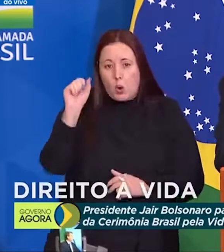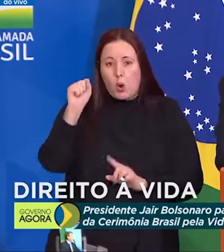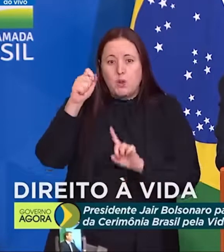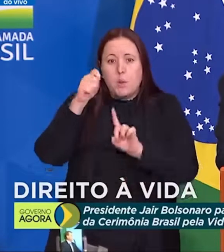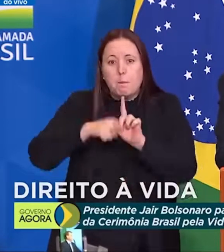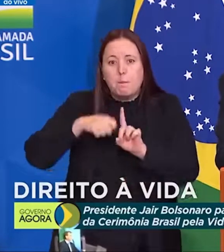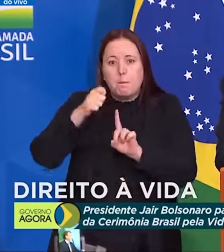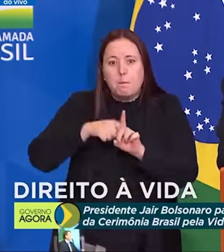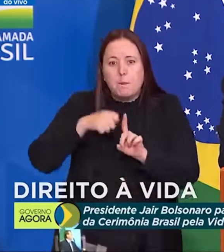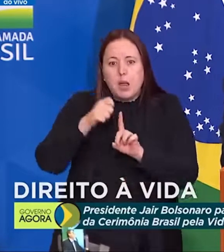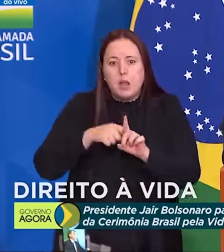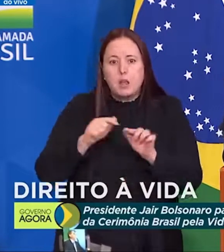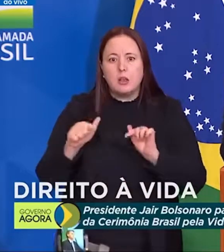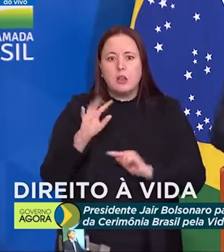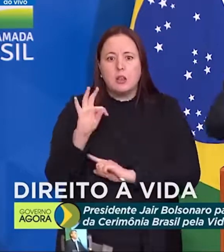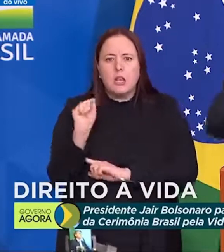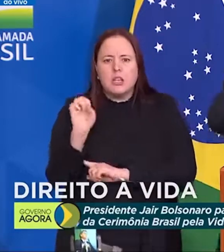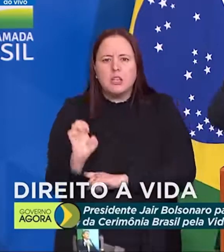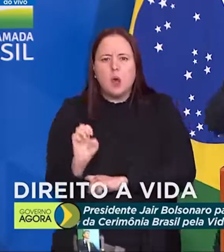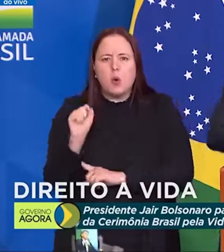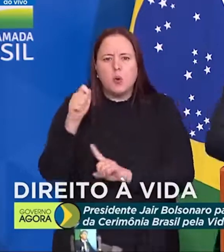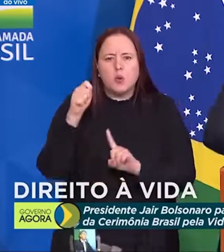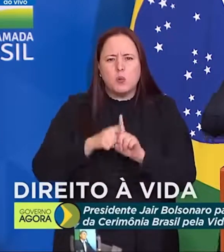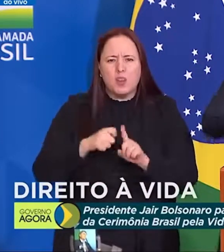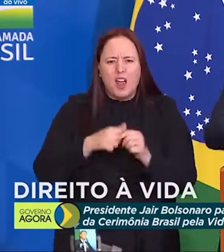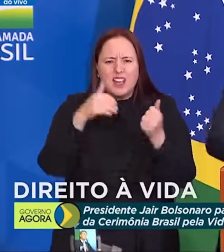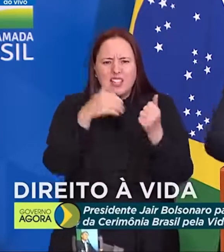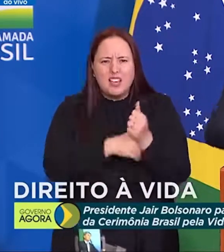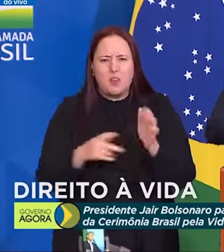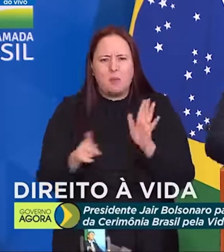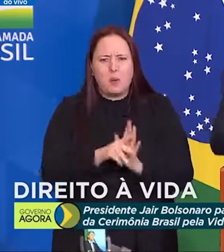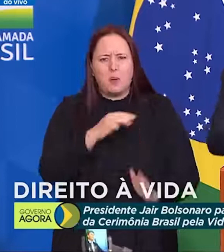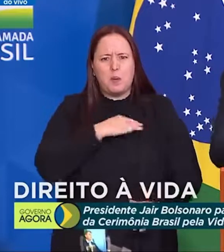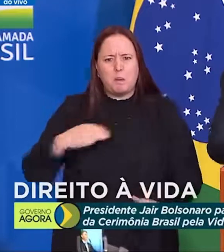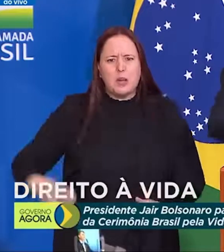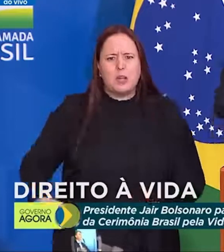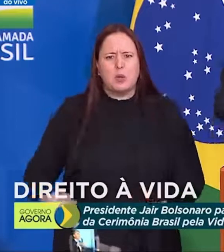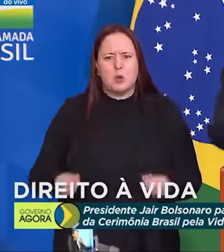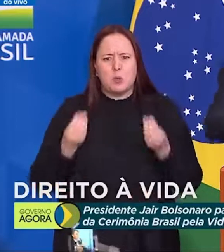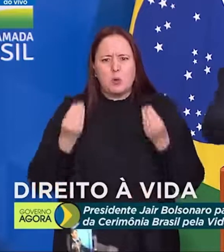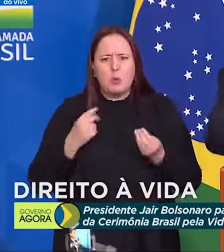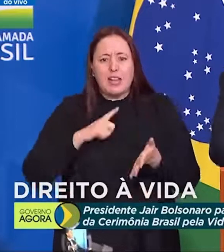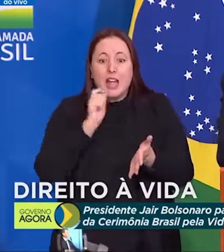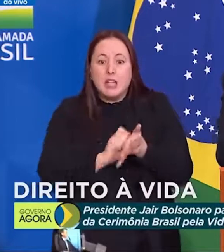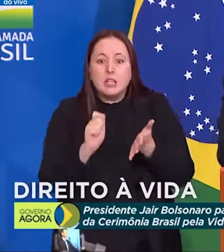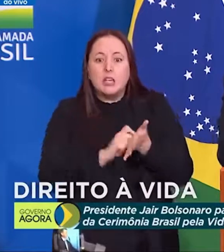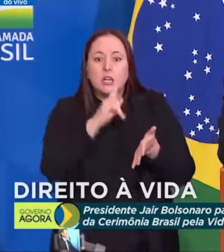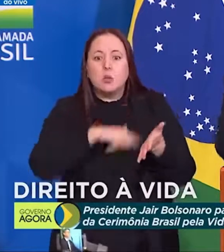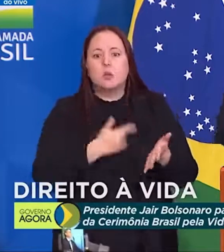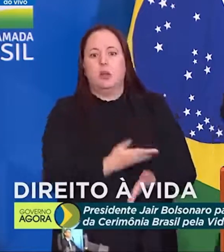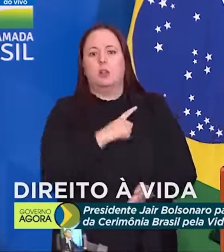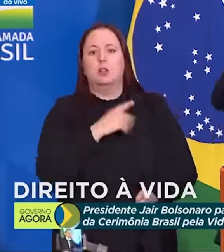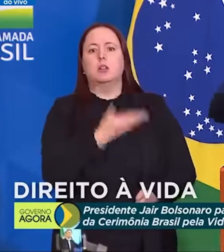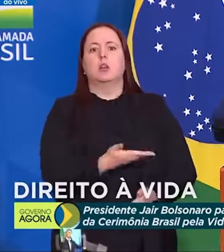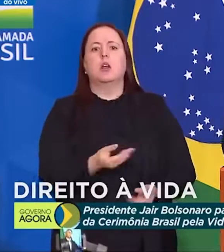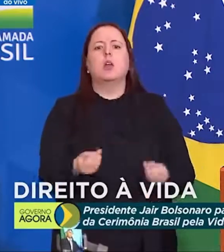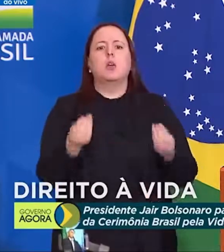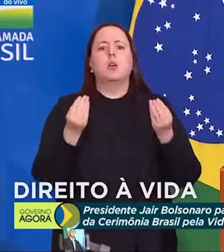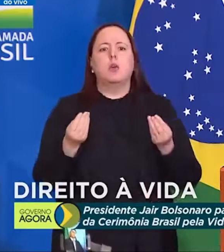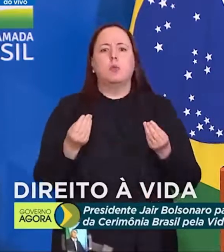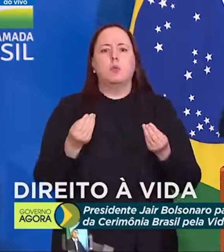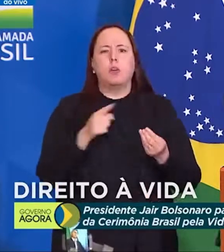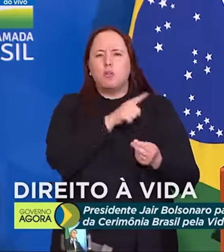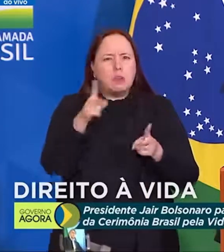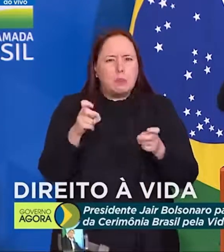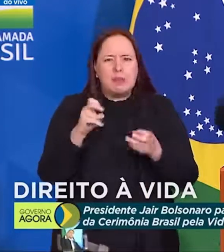dentro do TSE com a senha do ministro Banhos. Está escrito isso. E essa imprensa não